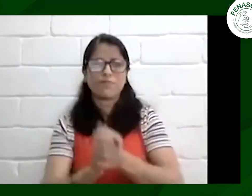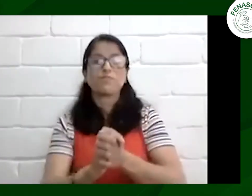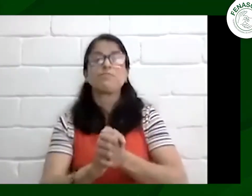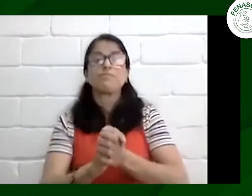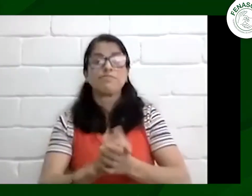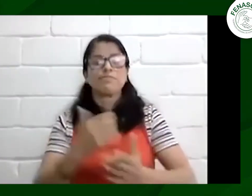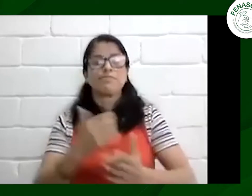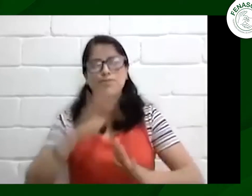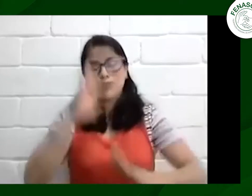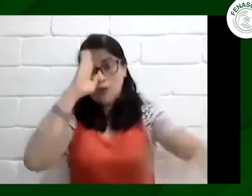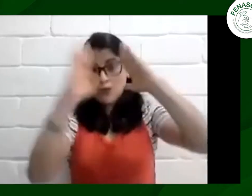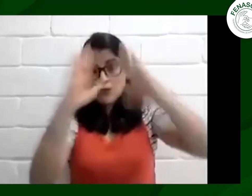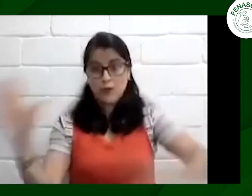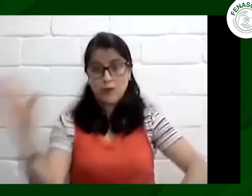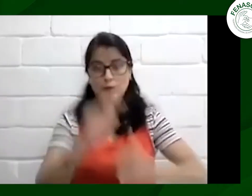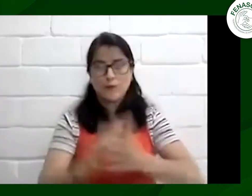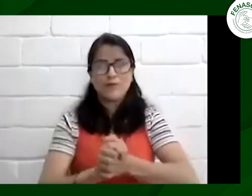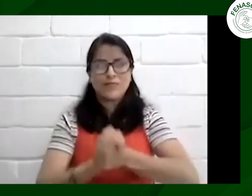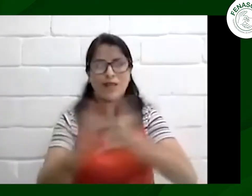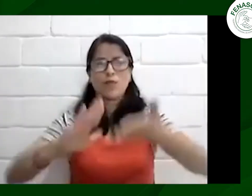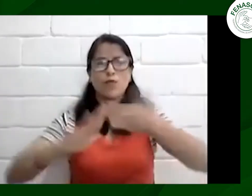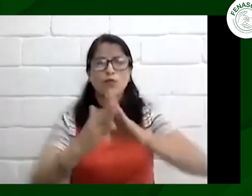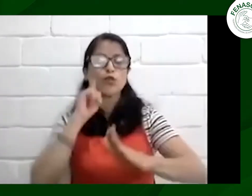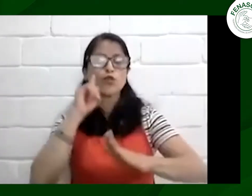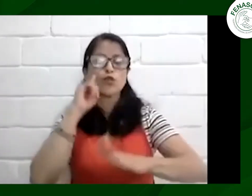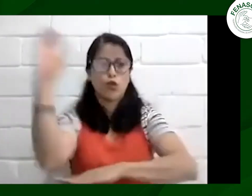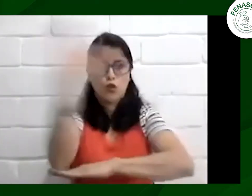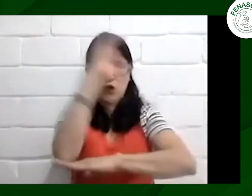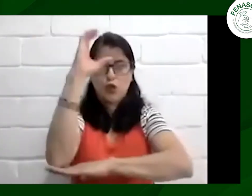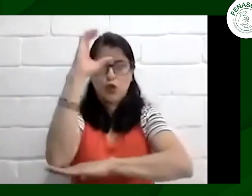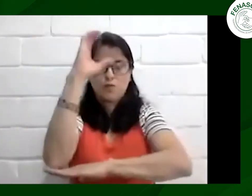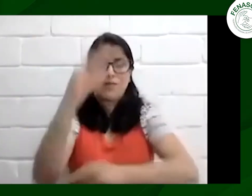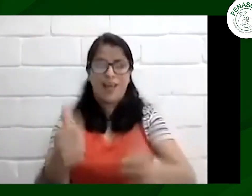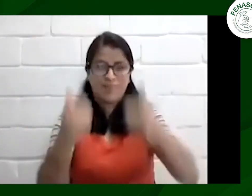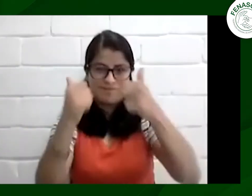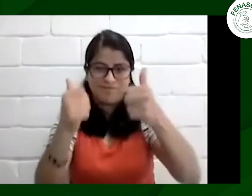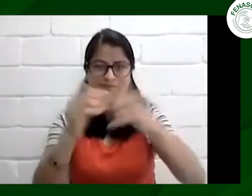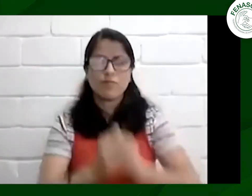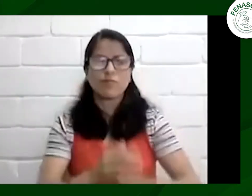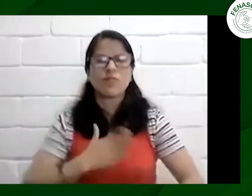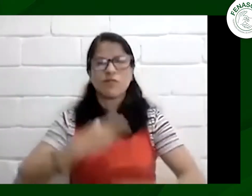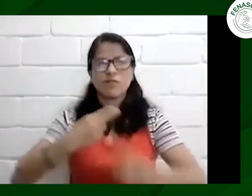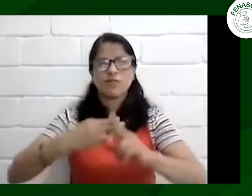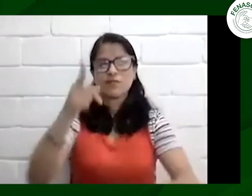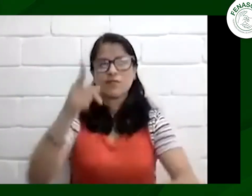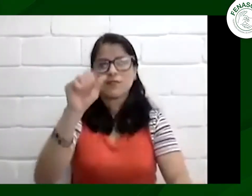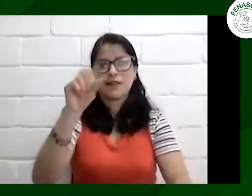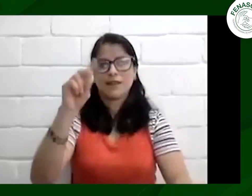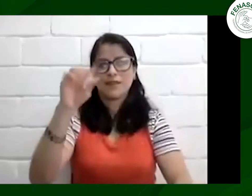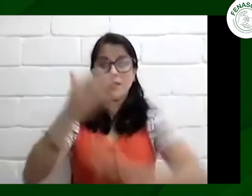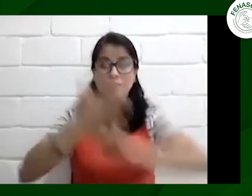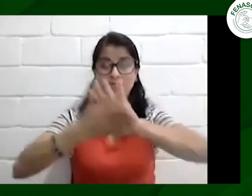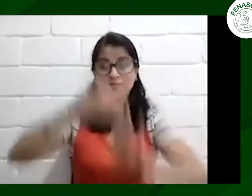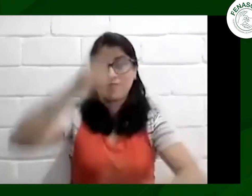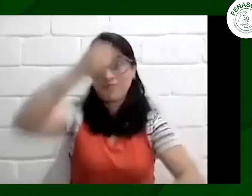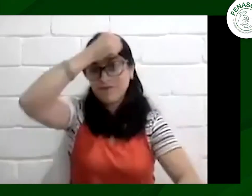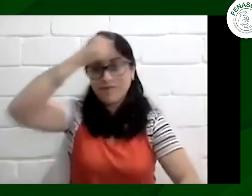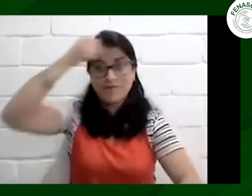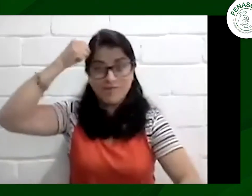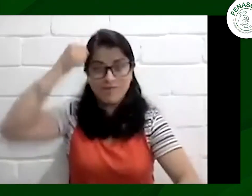días para todos muchas gracias henry un saludo para toda la comunidad sorda colombiana mi nombre es sandra